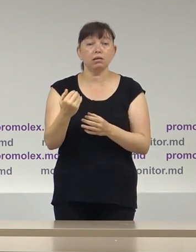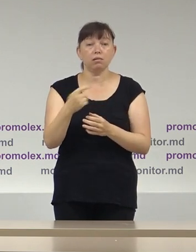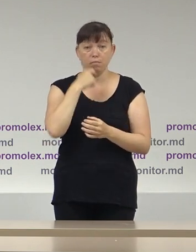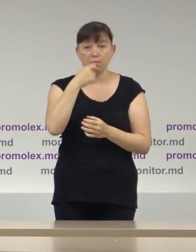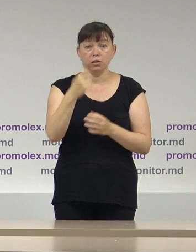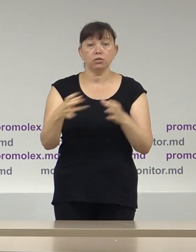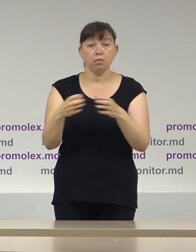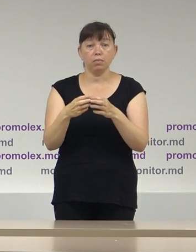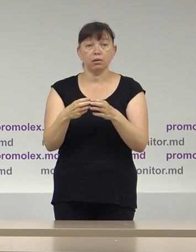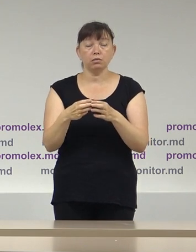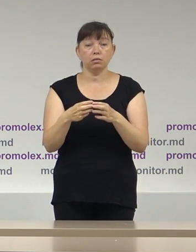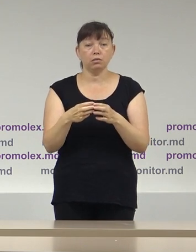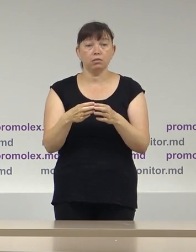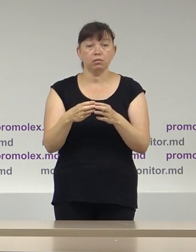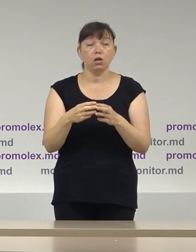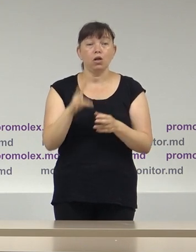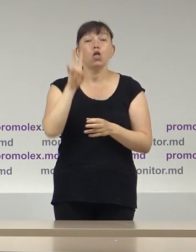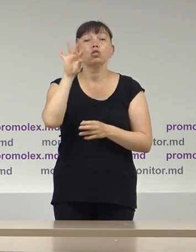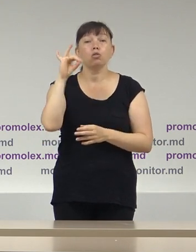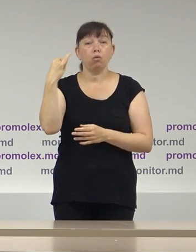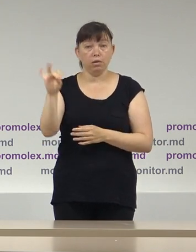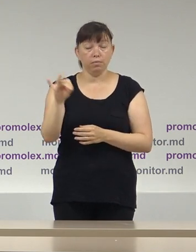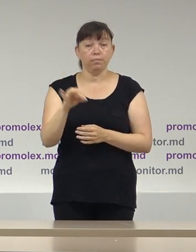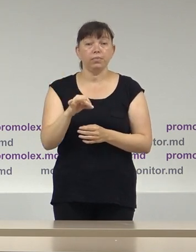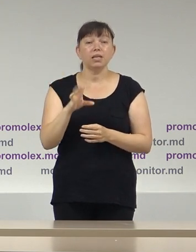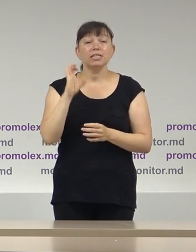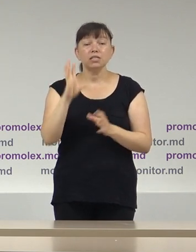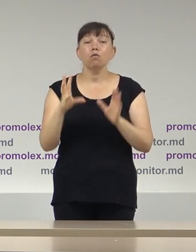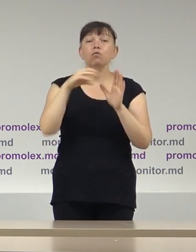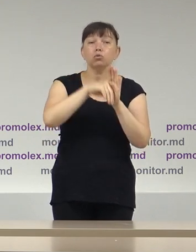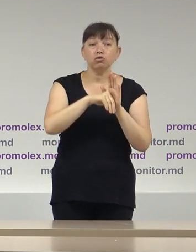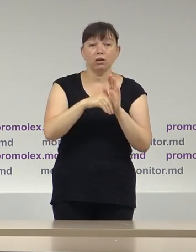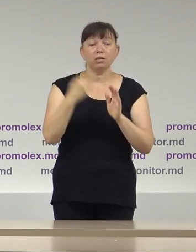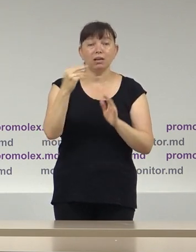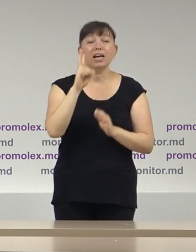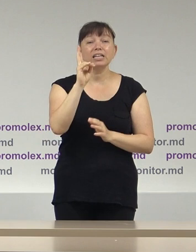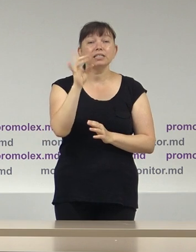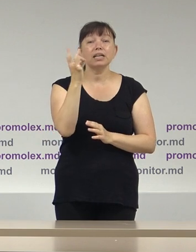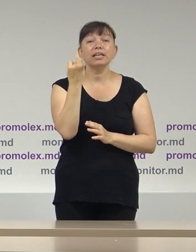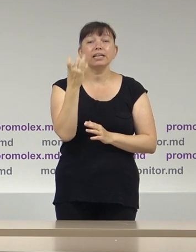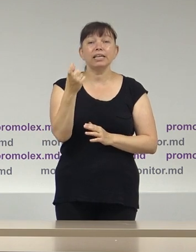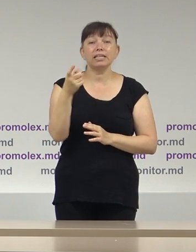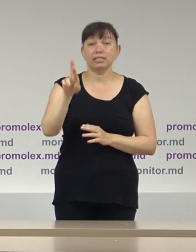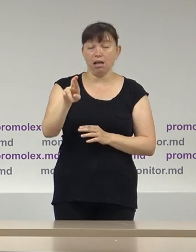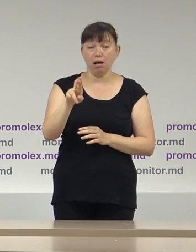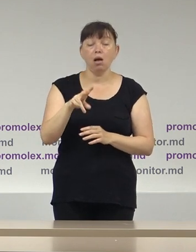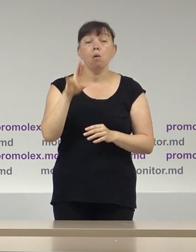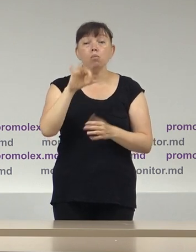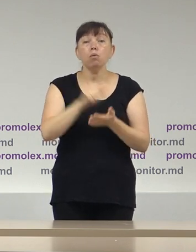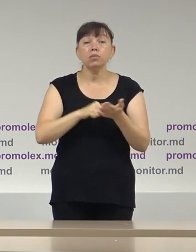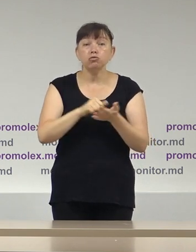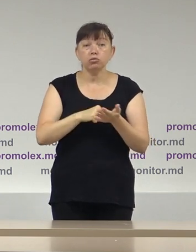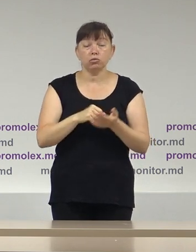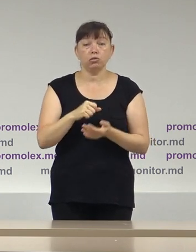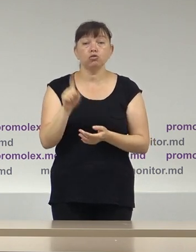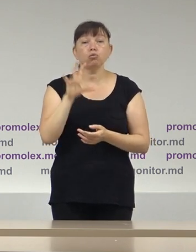Noi, cu includerea lui Cristian Rizia, deci pe motiv că